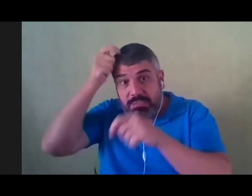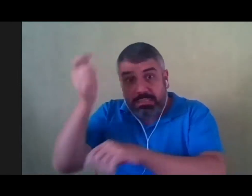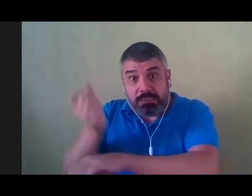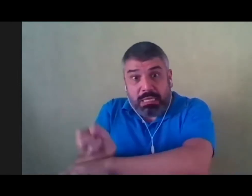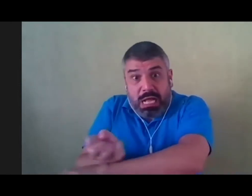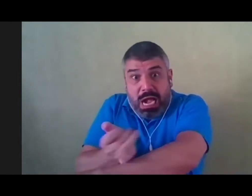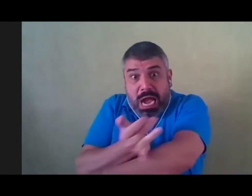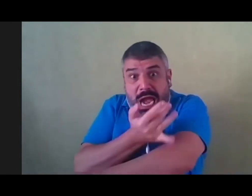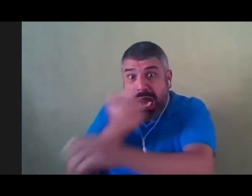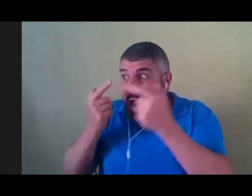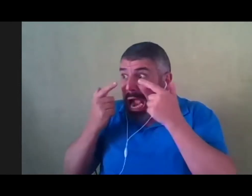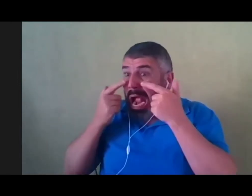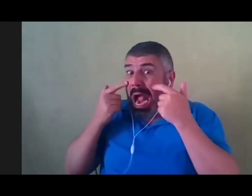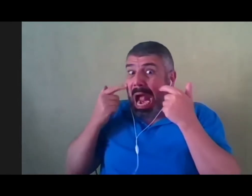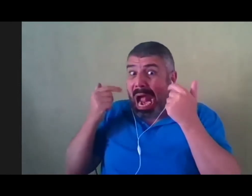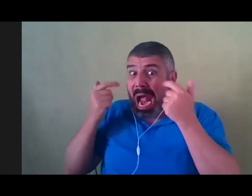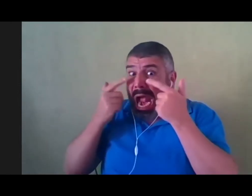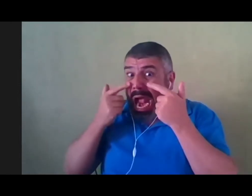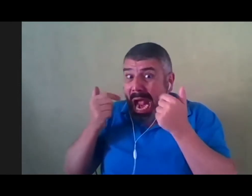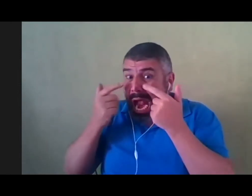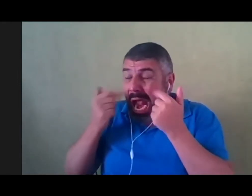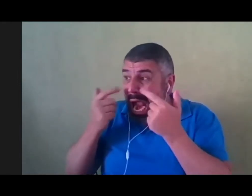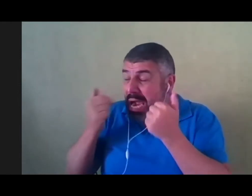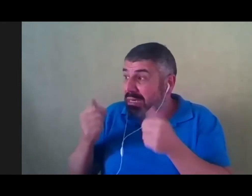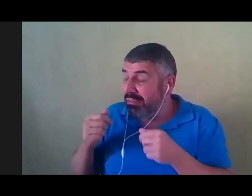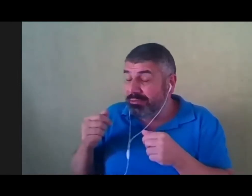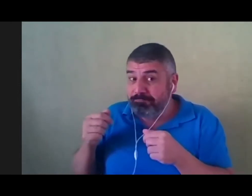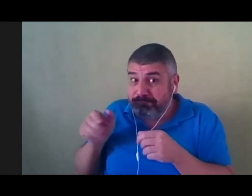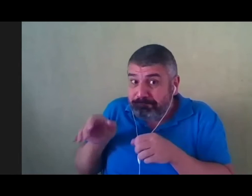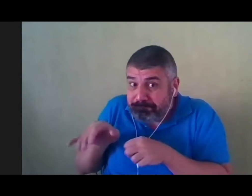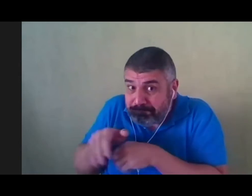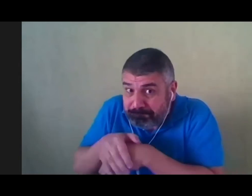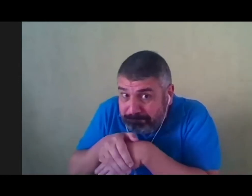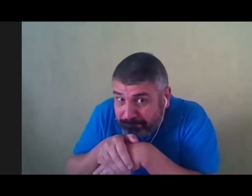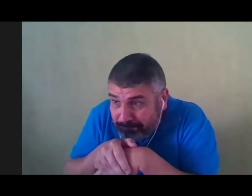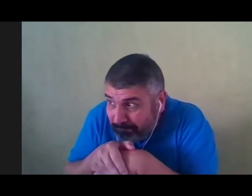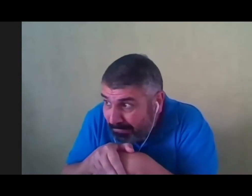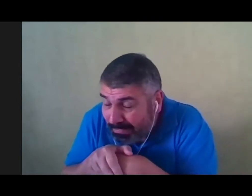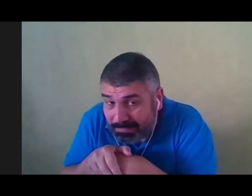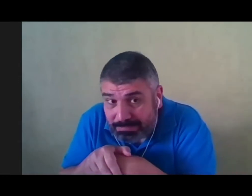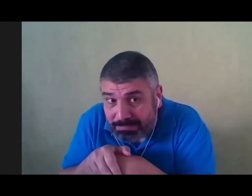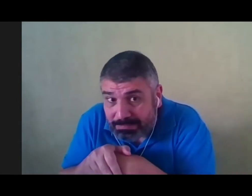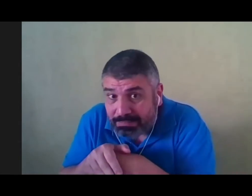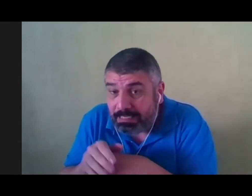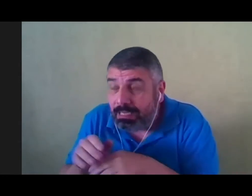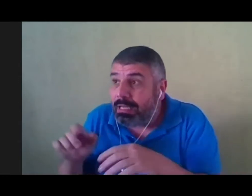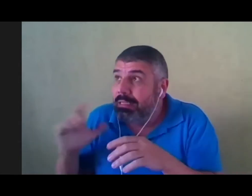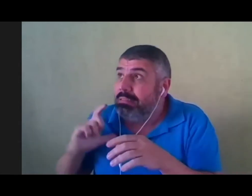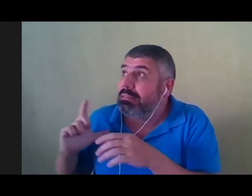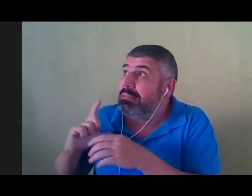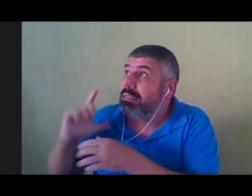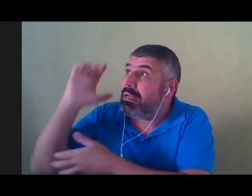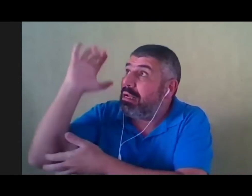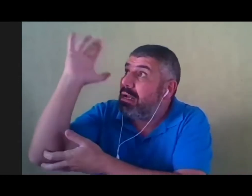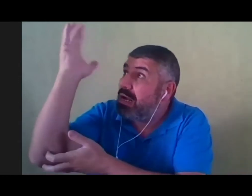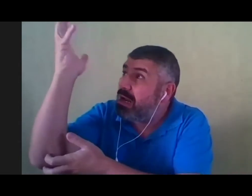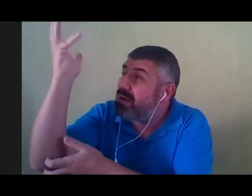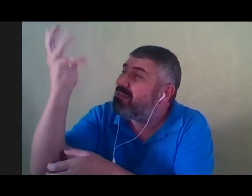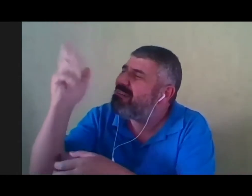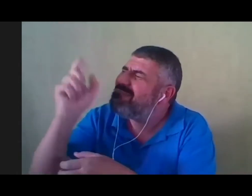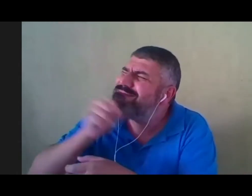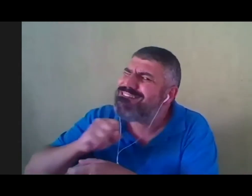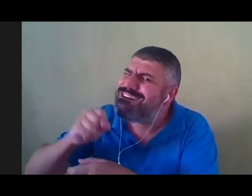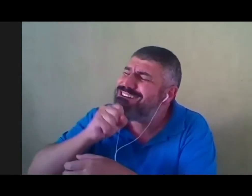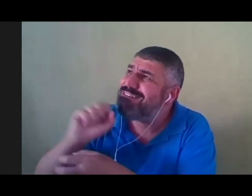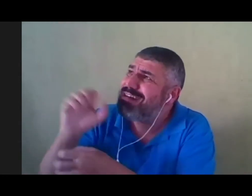Lágrimas prateadas. Se apoiou. Com as duas mãos. Uma árvore grande, velha e sagrada. Para